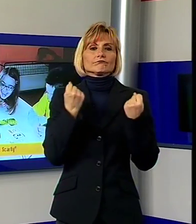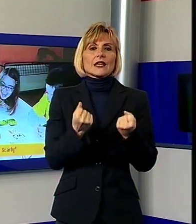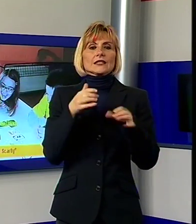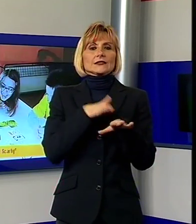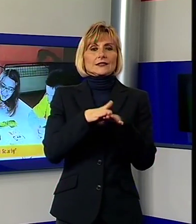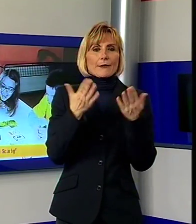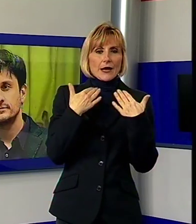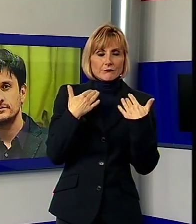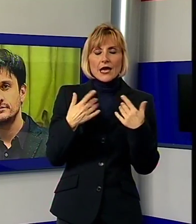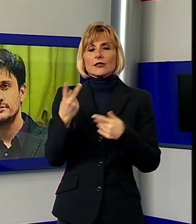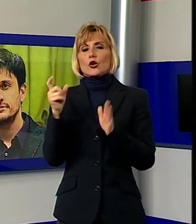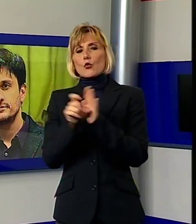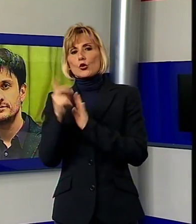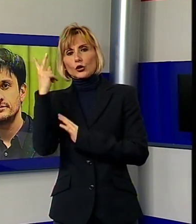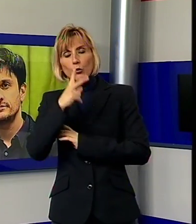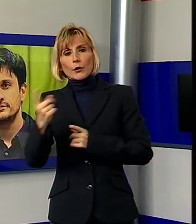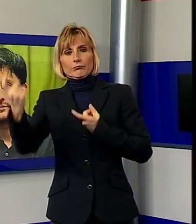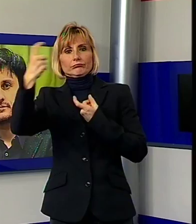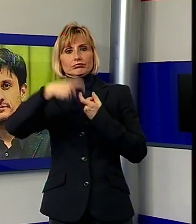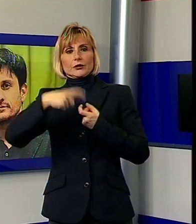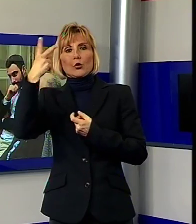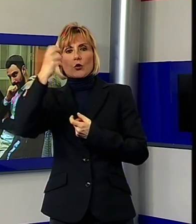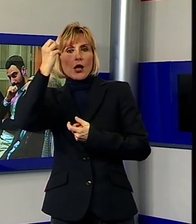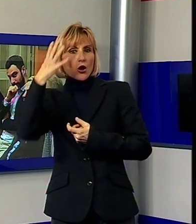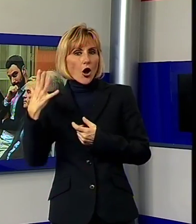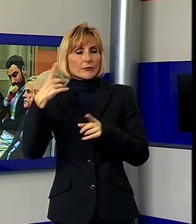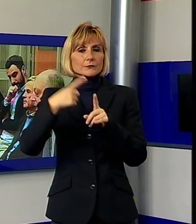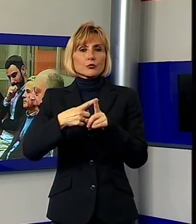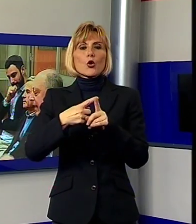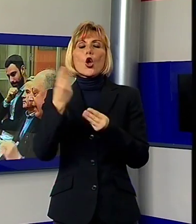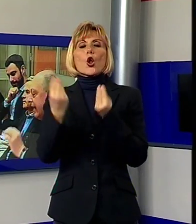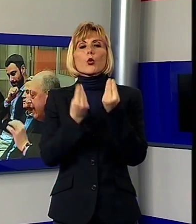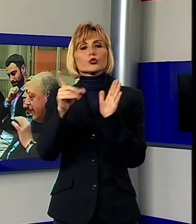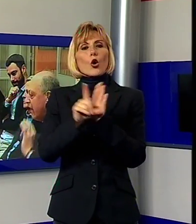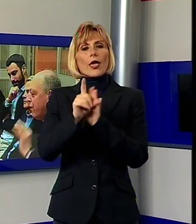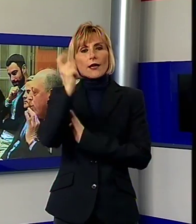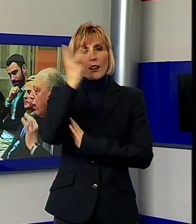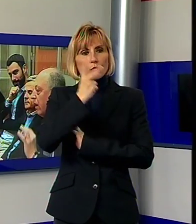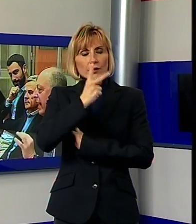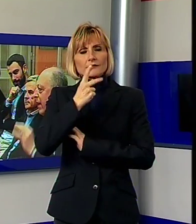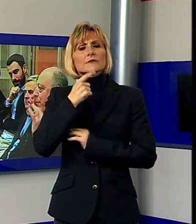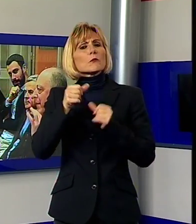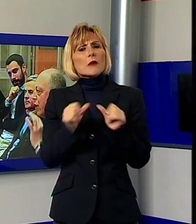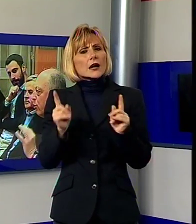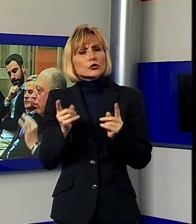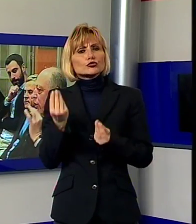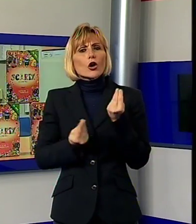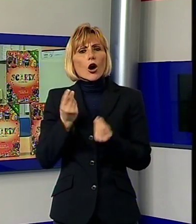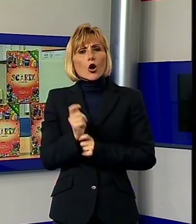collaborazione di Lucca Comics e Games e della Ludolega Lucchese e si basa sul gioco di carte ideato dalla com.ing.